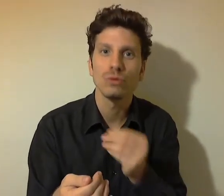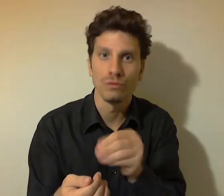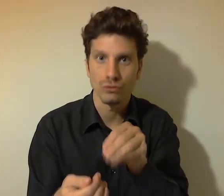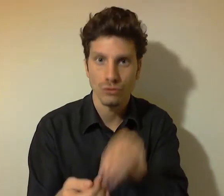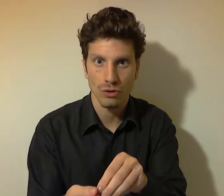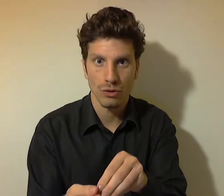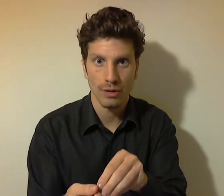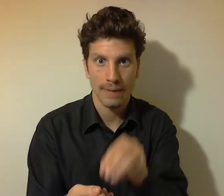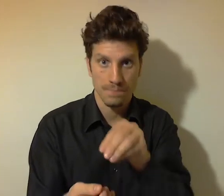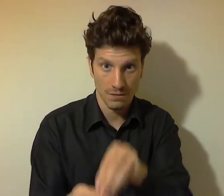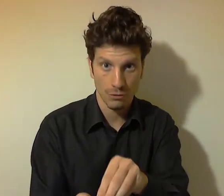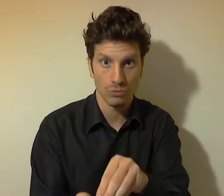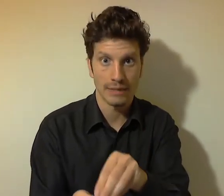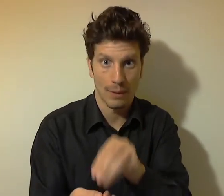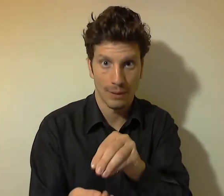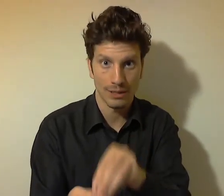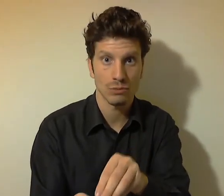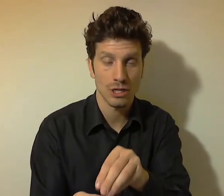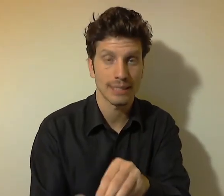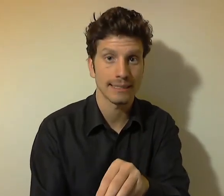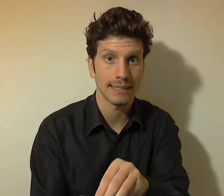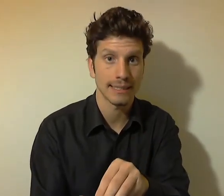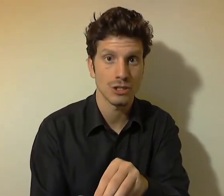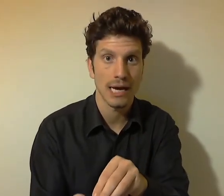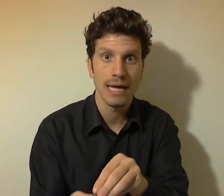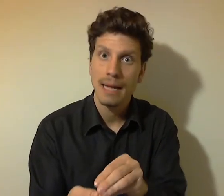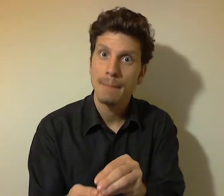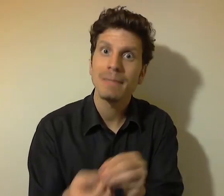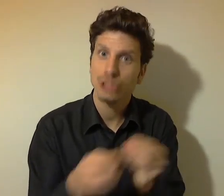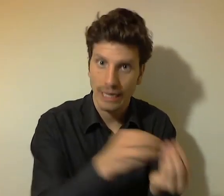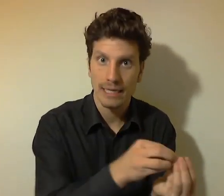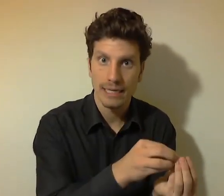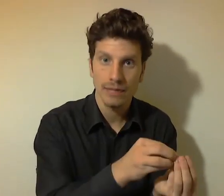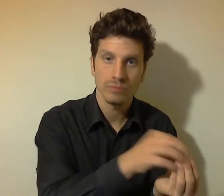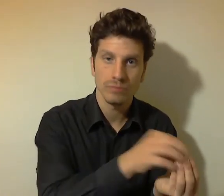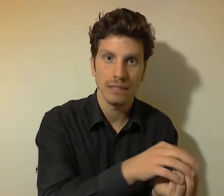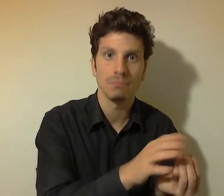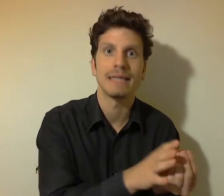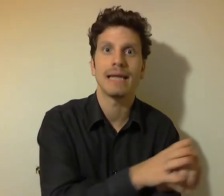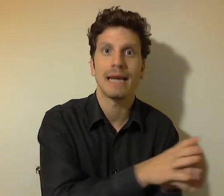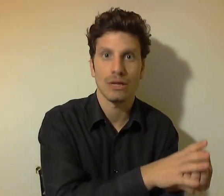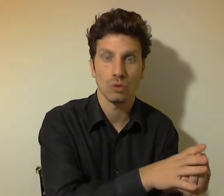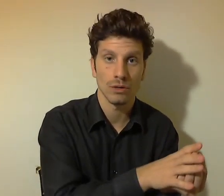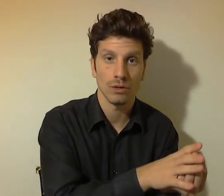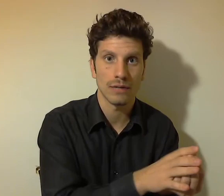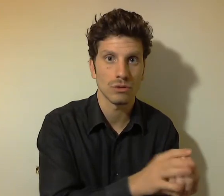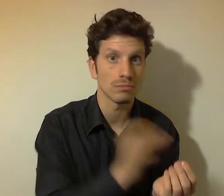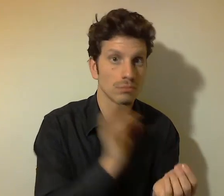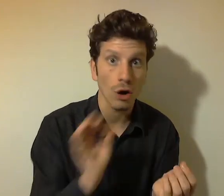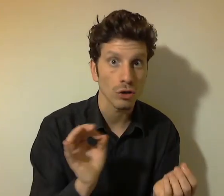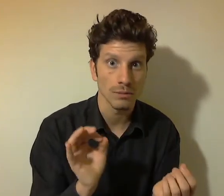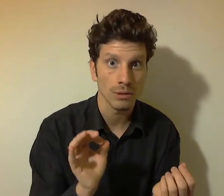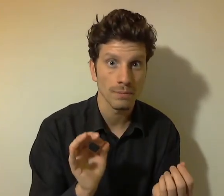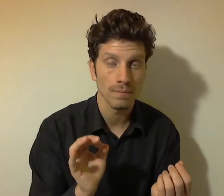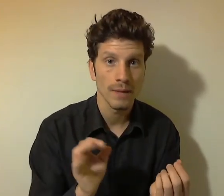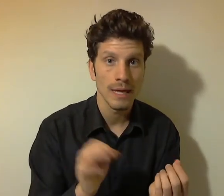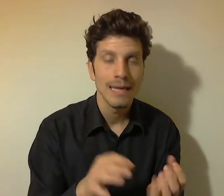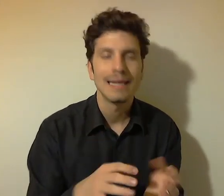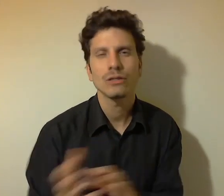tu funzioni di fronte a una certa strategia, ma scegli di mettere in atto qualcos'altro. Ottimo! Nel caso